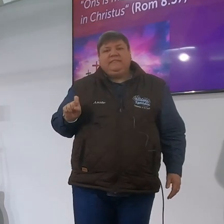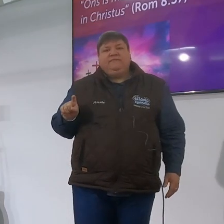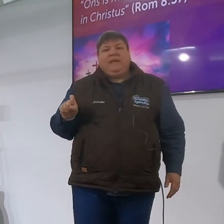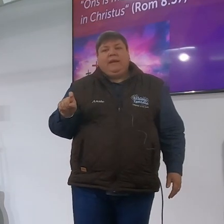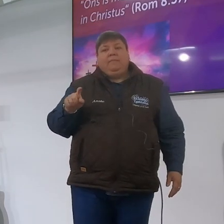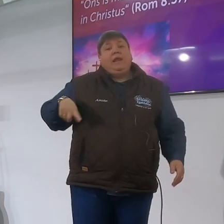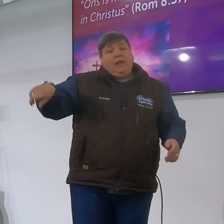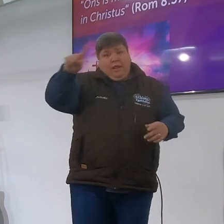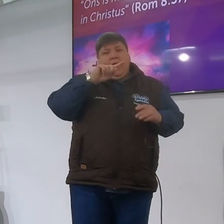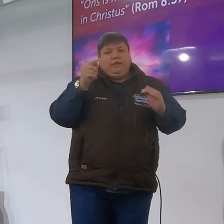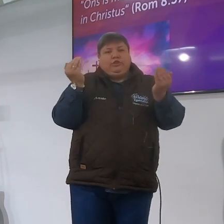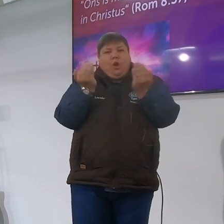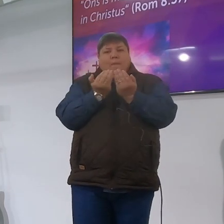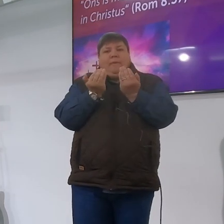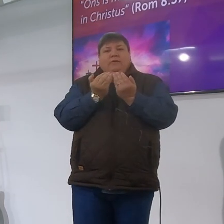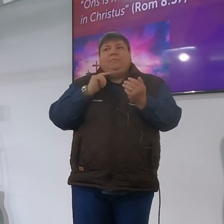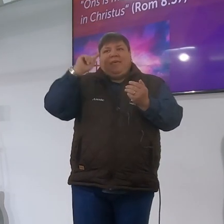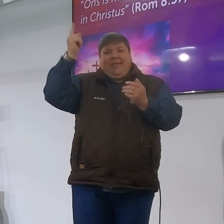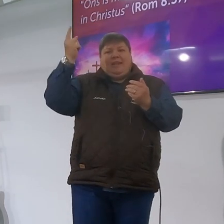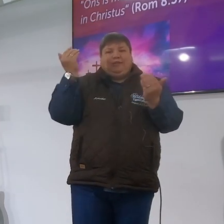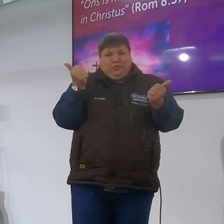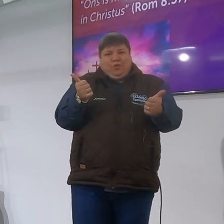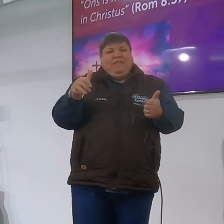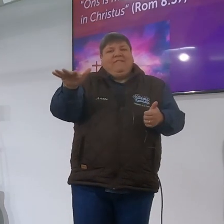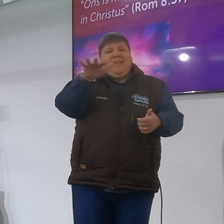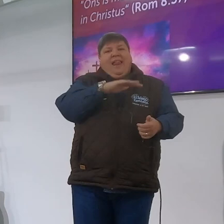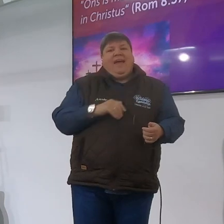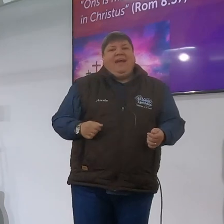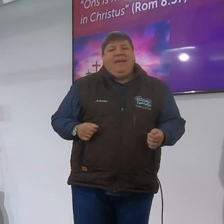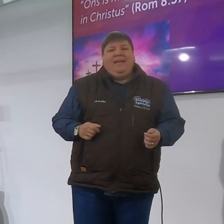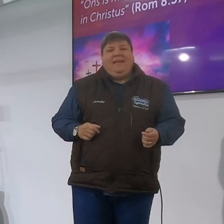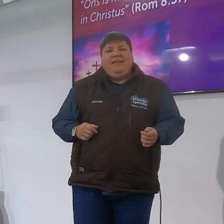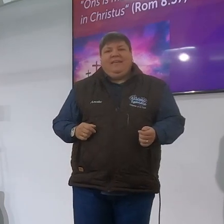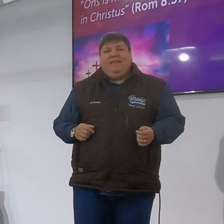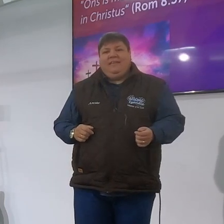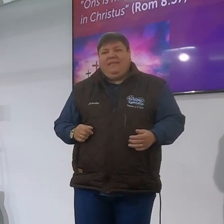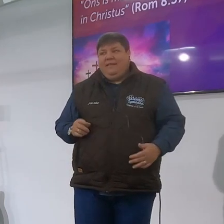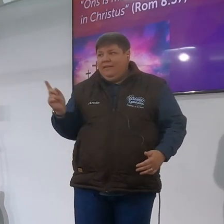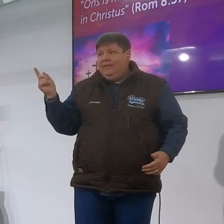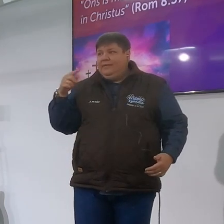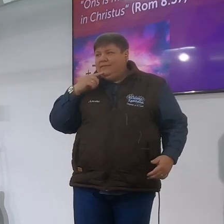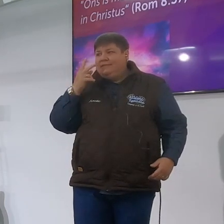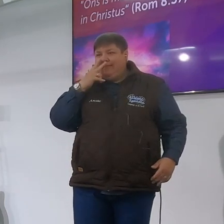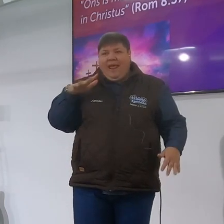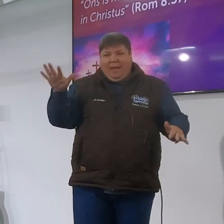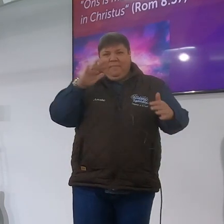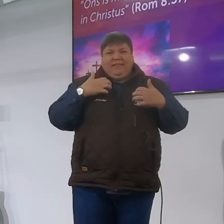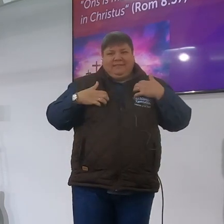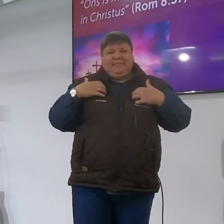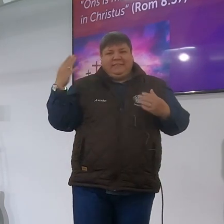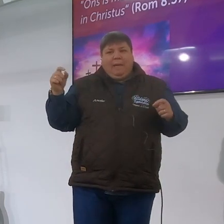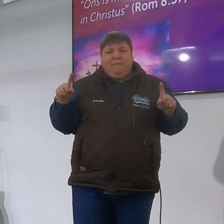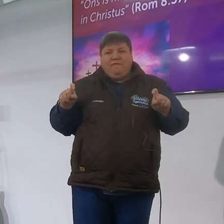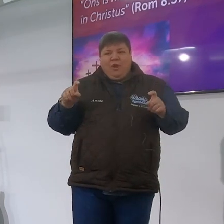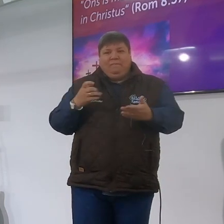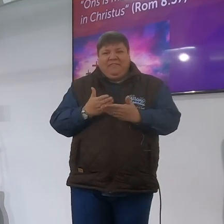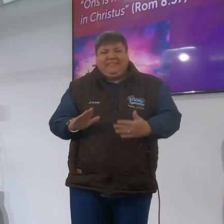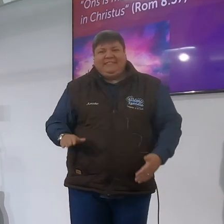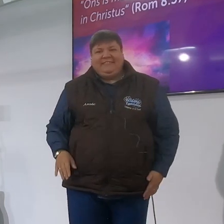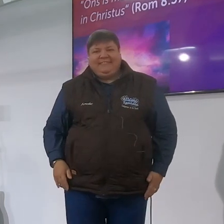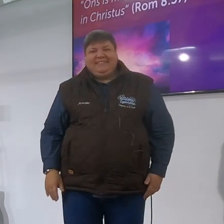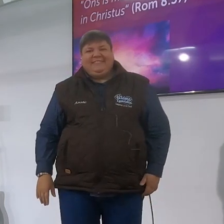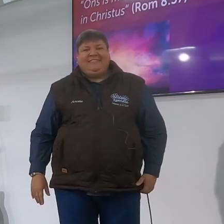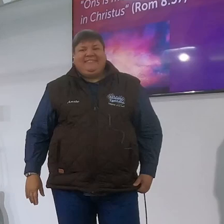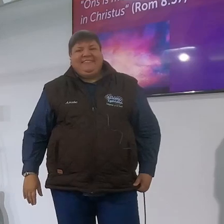good company sê ek jou amen toe jy ook ek het nog nooit mense so beledig en hulle is blij daar oor nie maar jy krij die